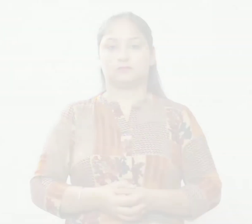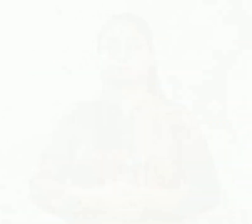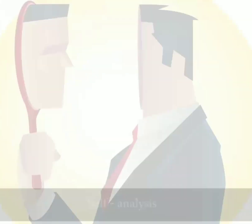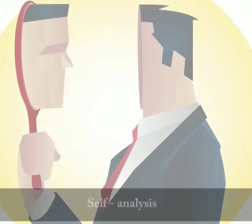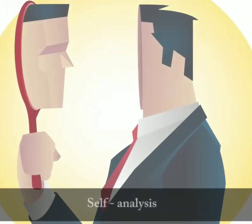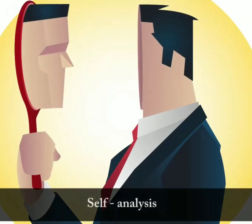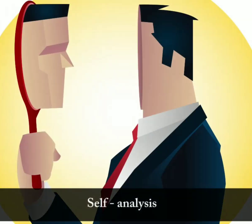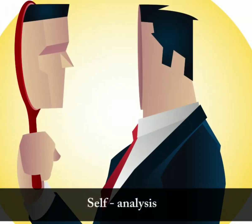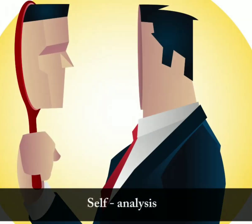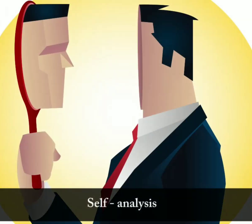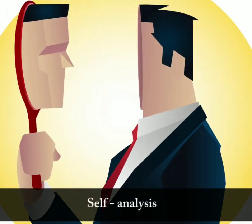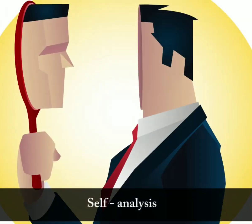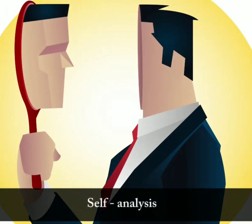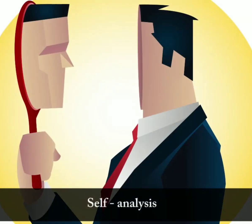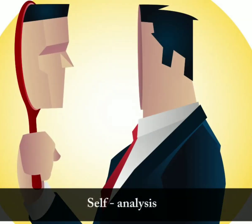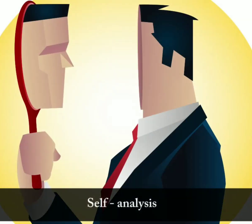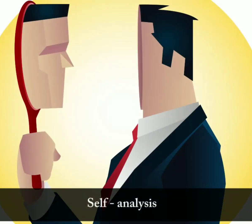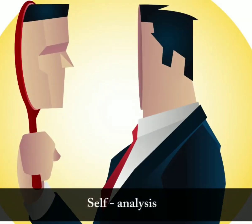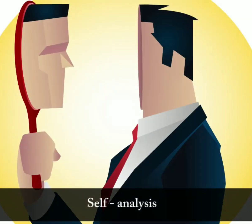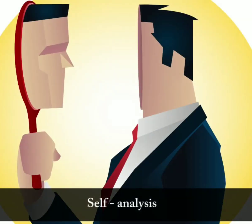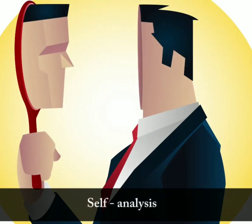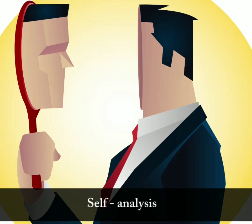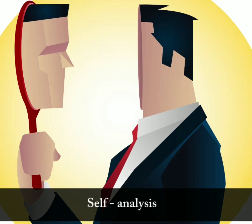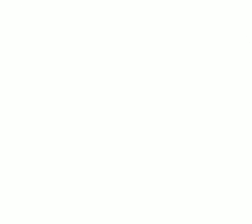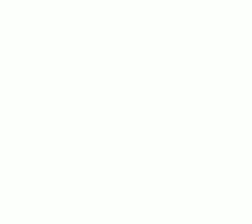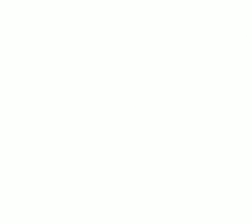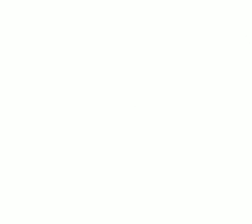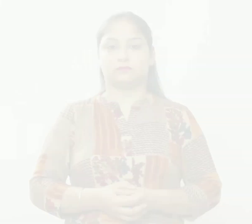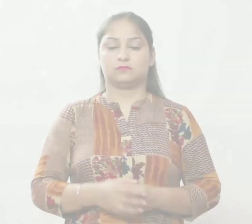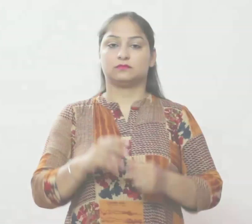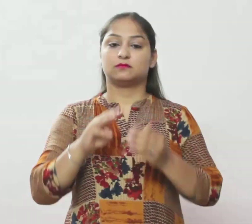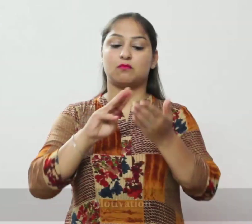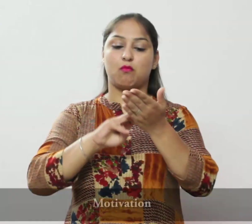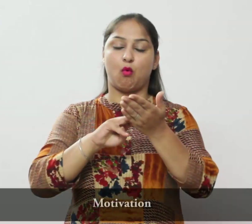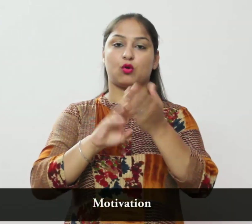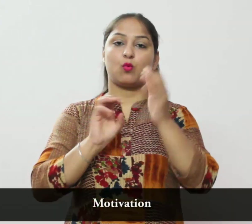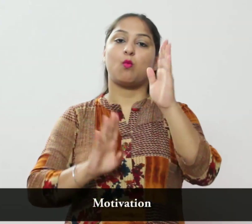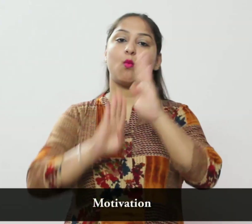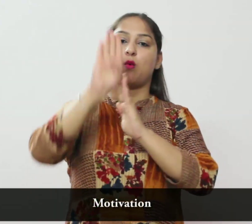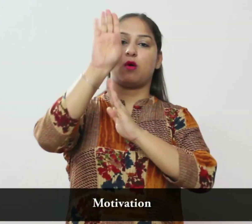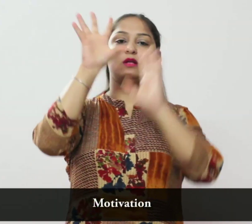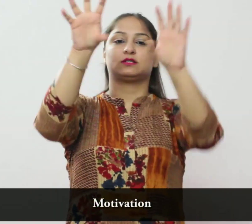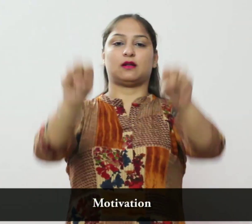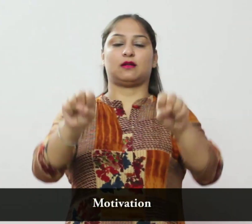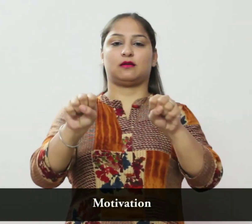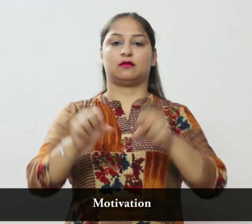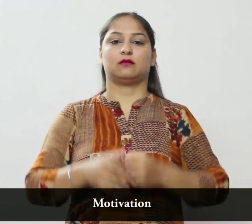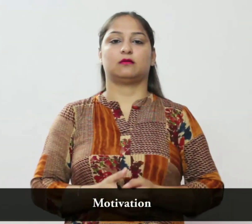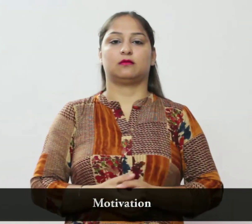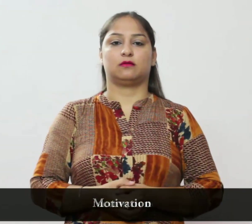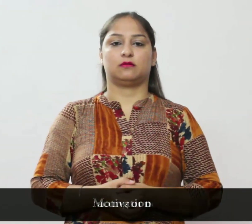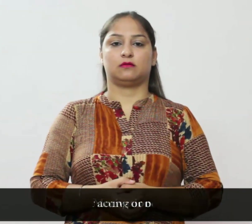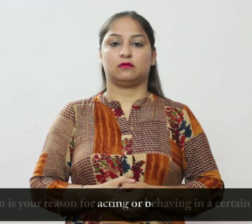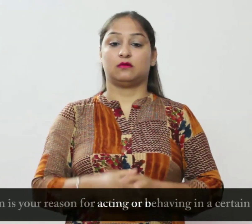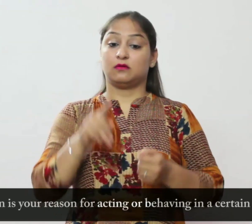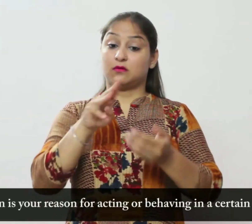का यह प्रयास आत्म विशलेशन के रूप में जाना जाता है प्रेर्णा प्रेर्णा एक